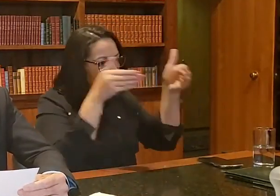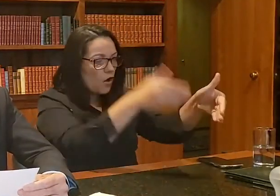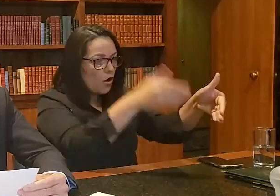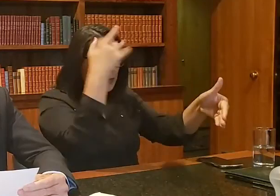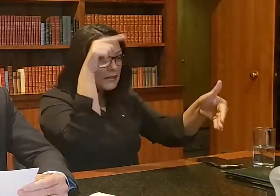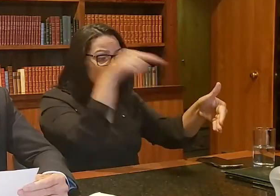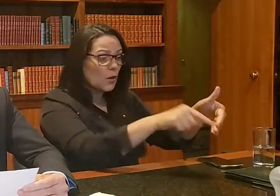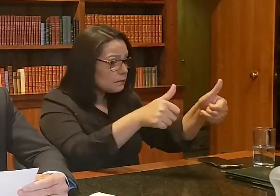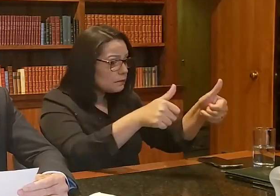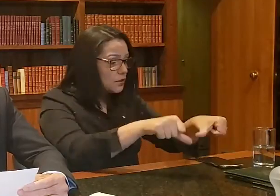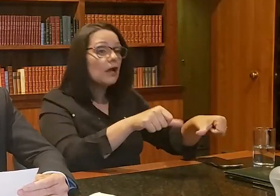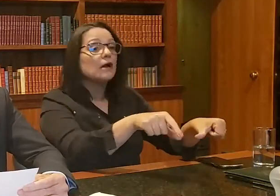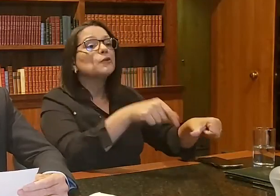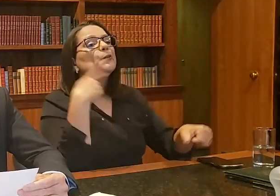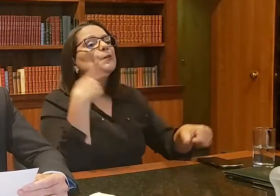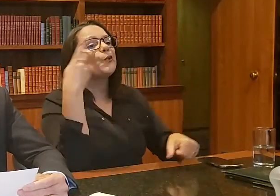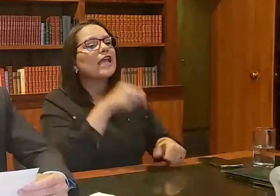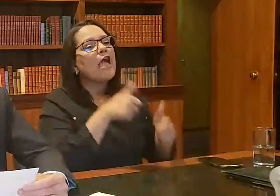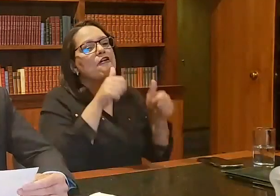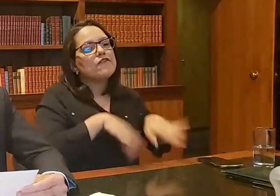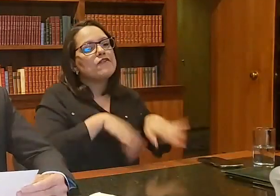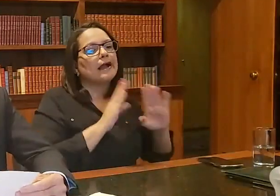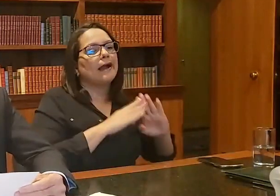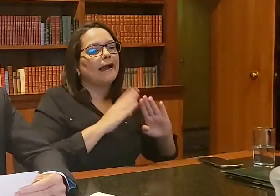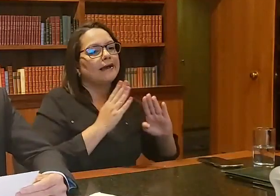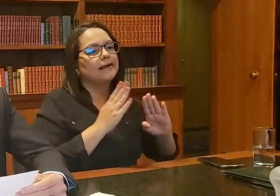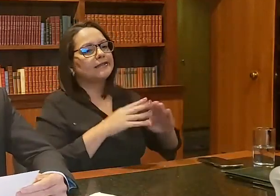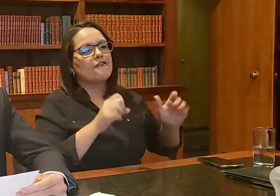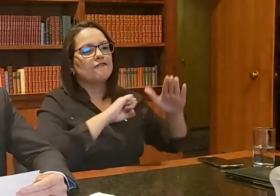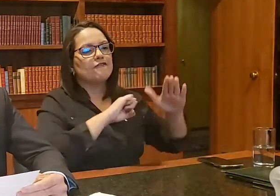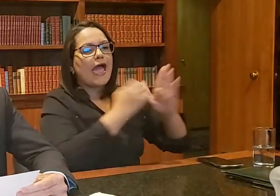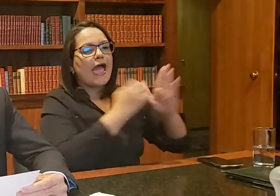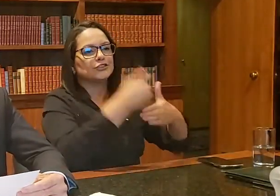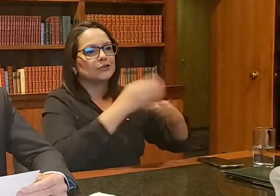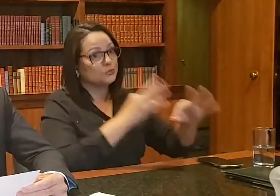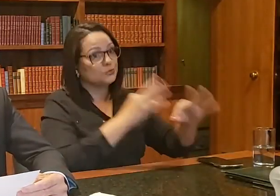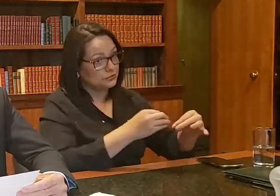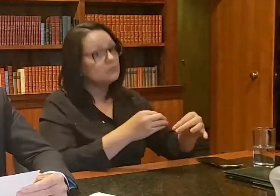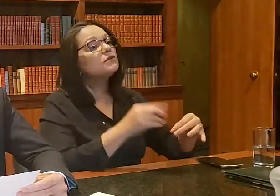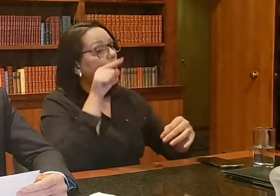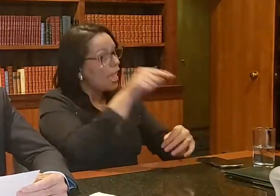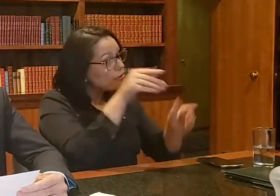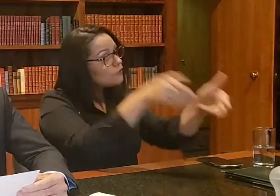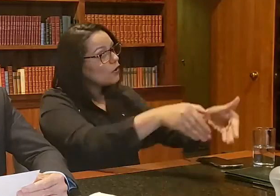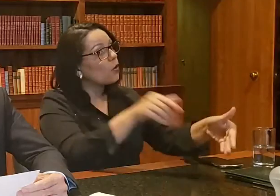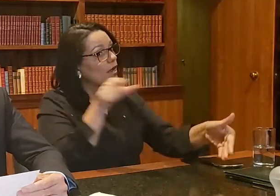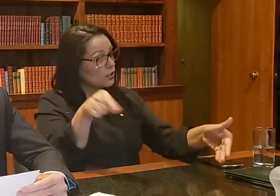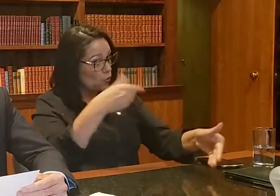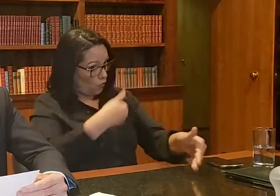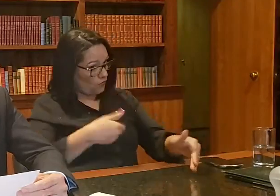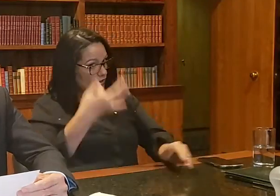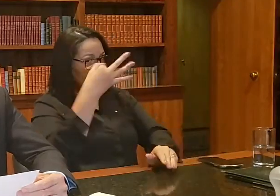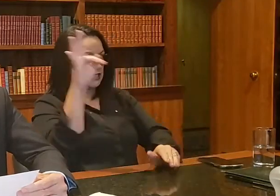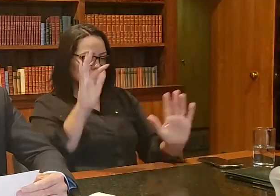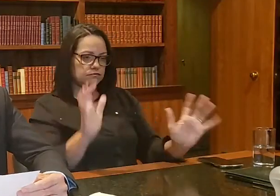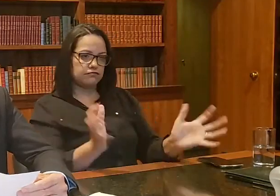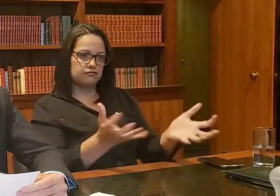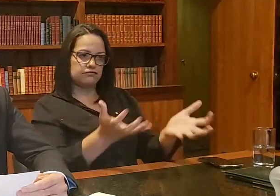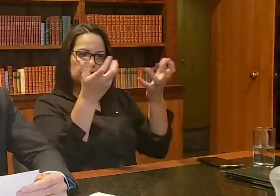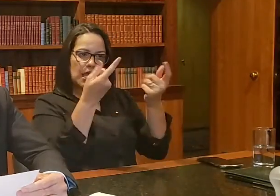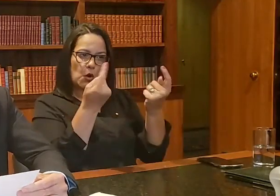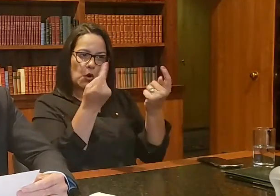atingidos pela política do fique em casa, feche tudo. Então o governo federal manteve viva a economia o ano passado. E mais ainda,